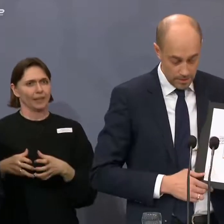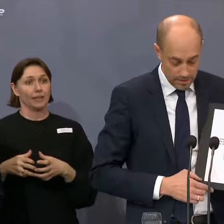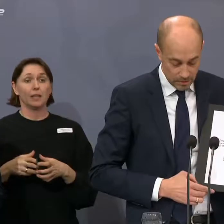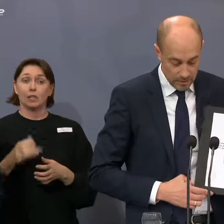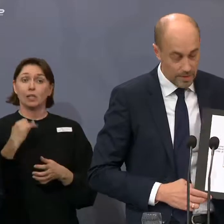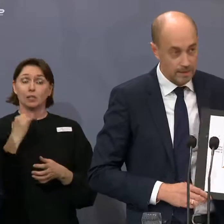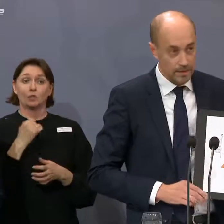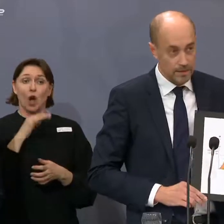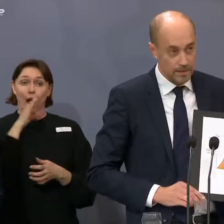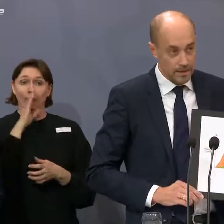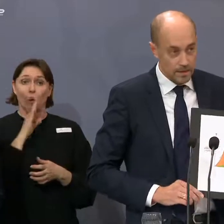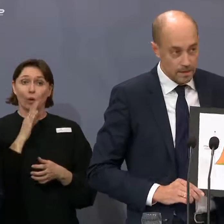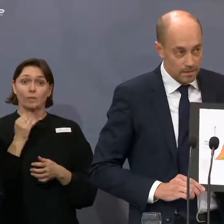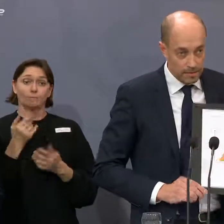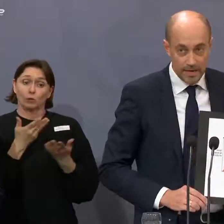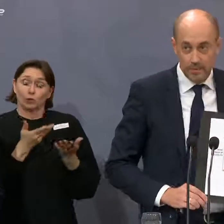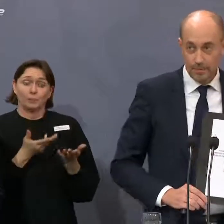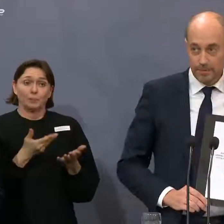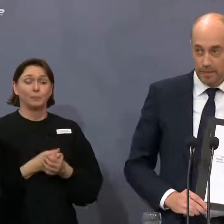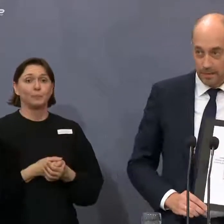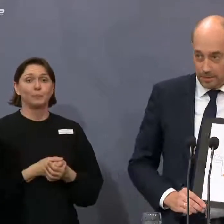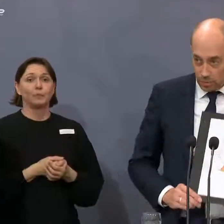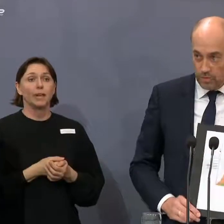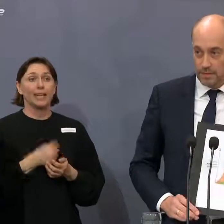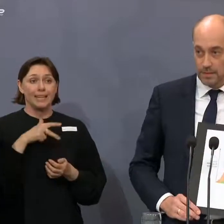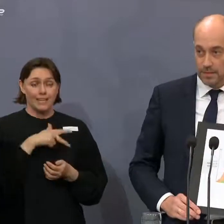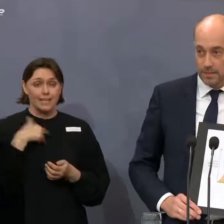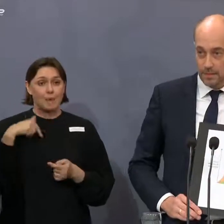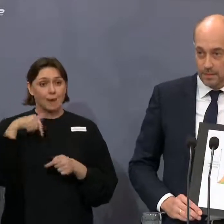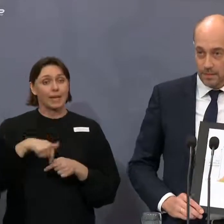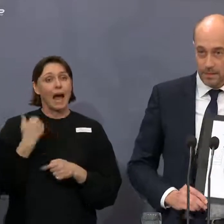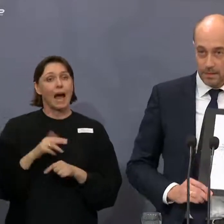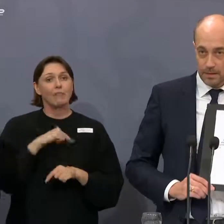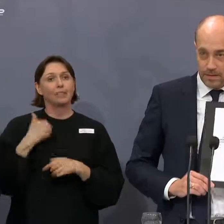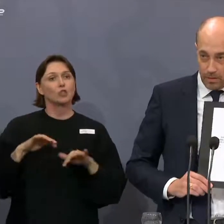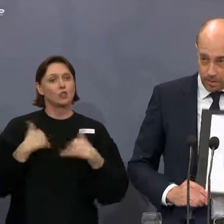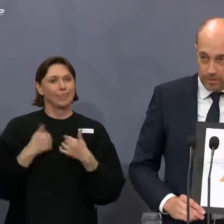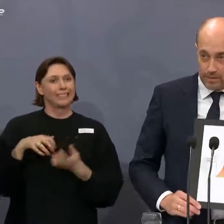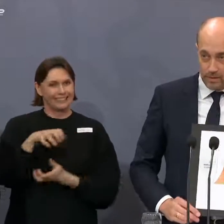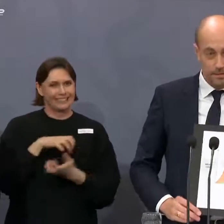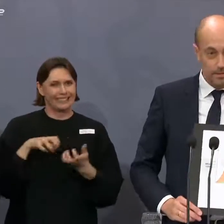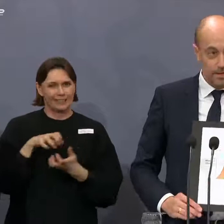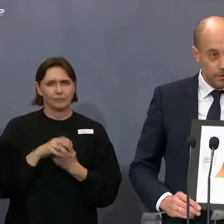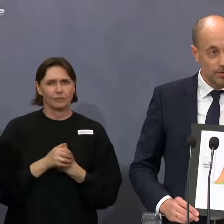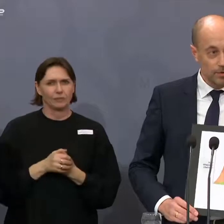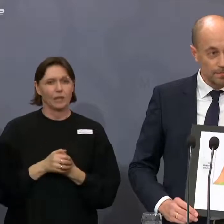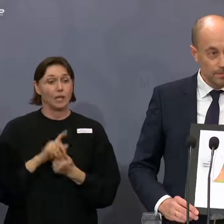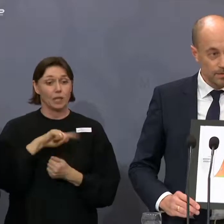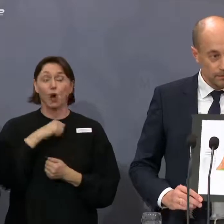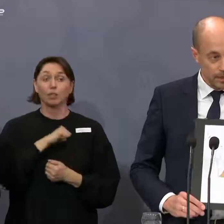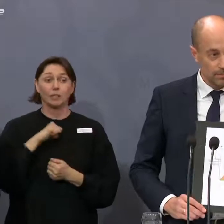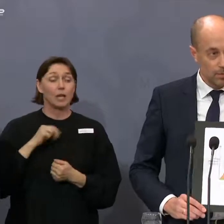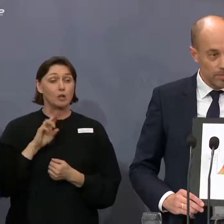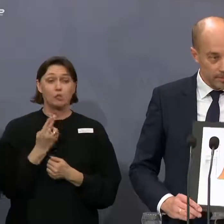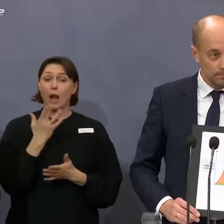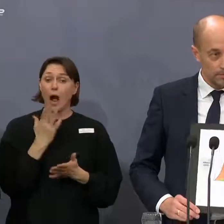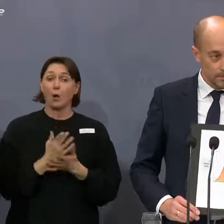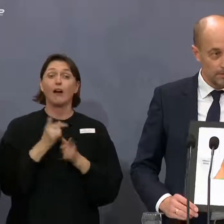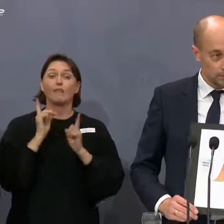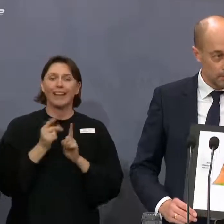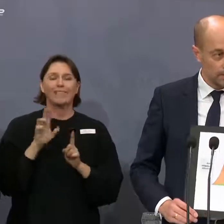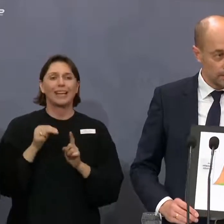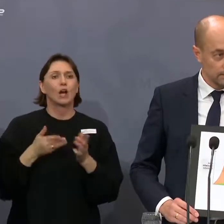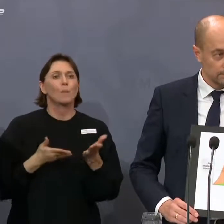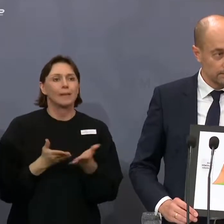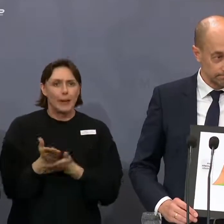alvorligt, man synes også er klart, er. Vi har i Danmark en sundhedskrise. Det er os selv, der afgør, hvordan vi kommer igennem